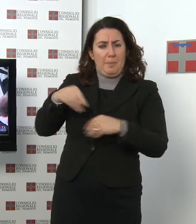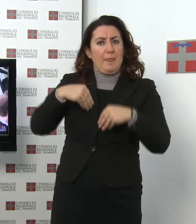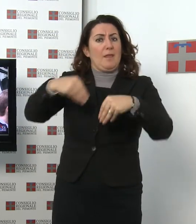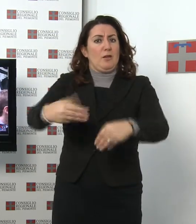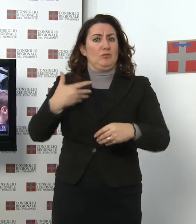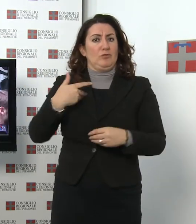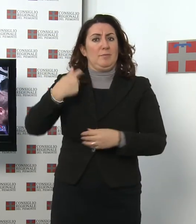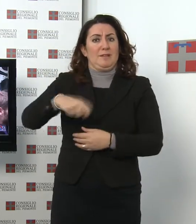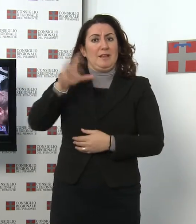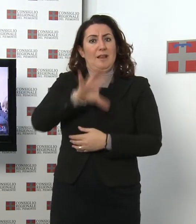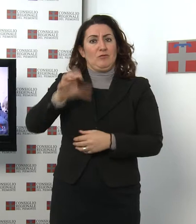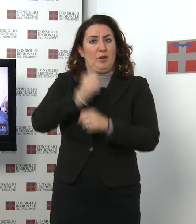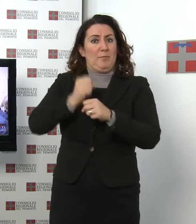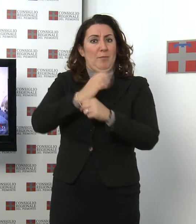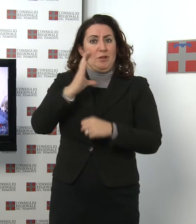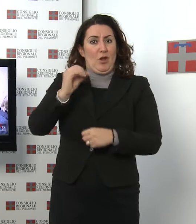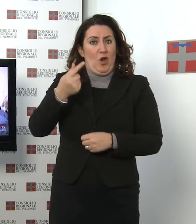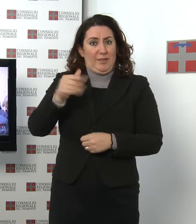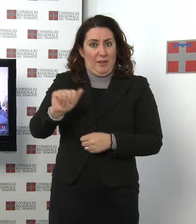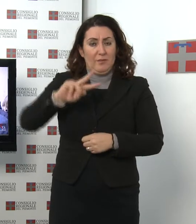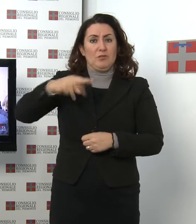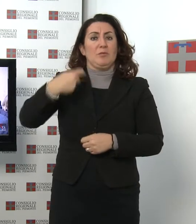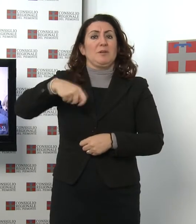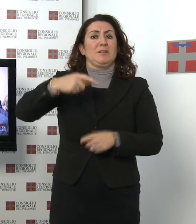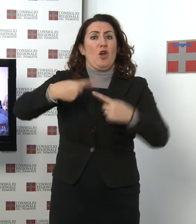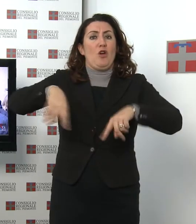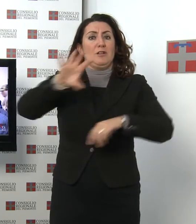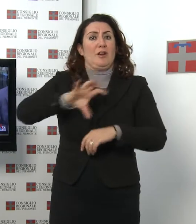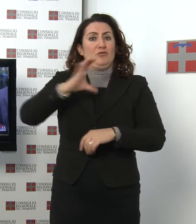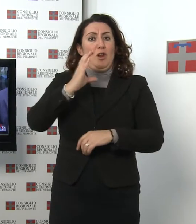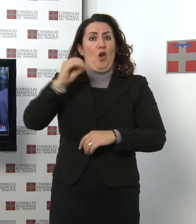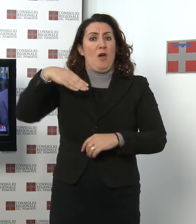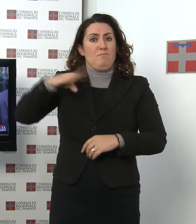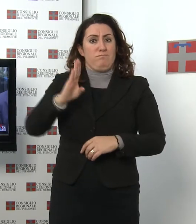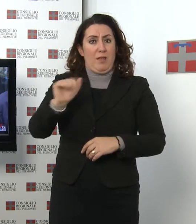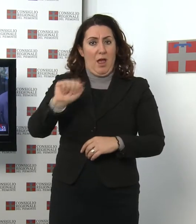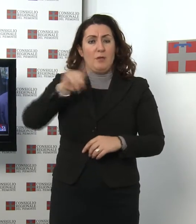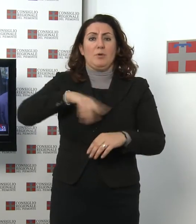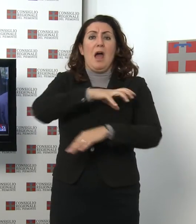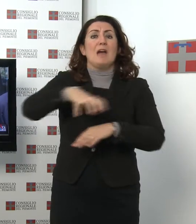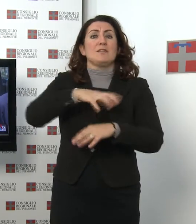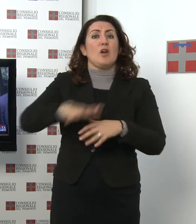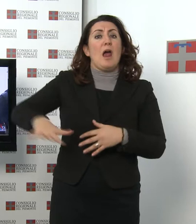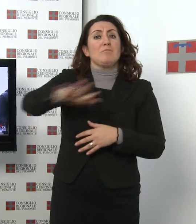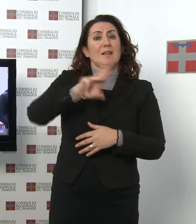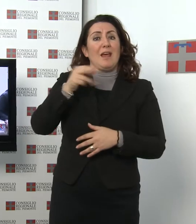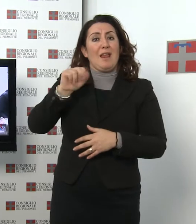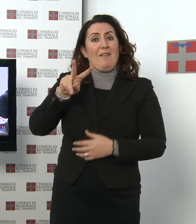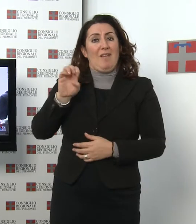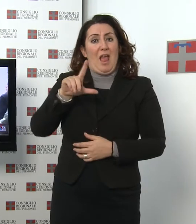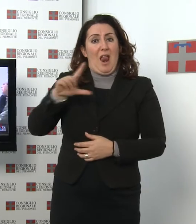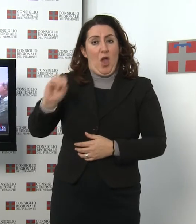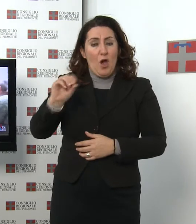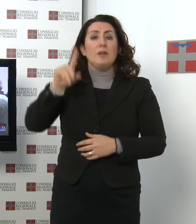Piemonte, Roberto Cota, il Vice Presidente del Consiglio regionale, Fabrizio Comba, l'Assessore all'Ambiente, Roberto Ravello e il